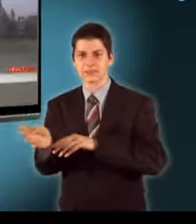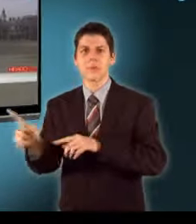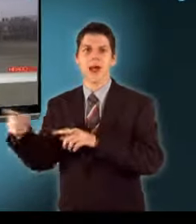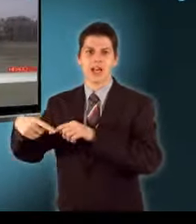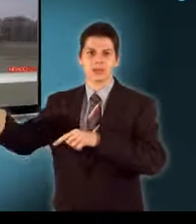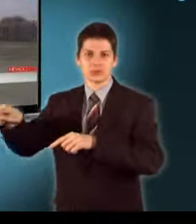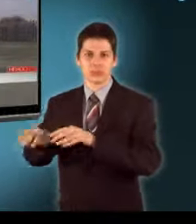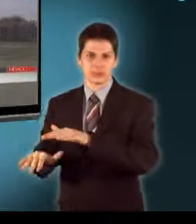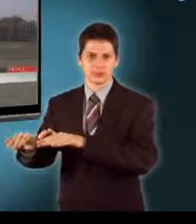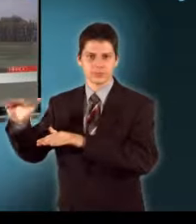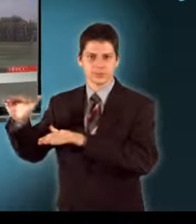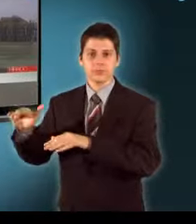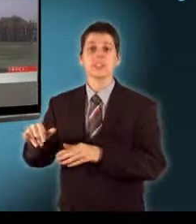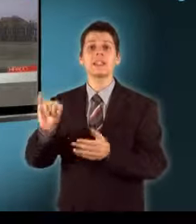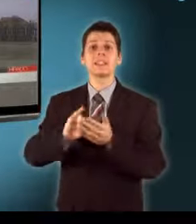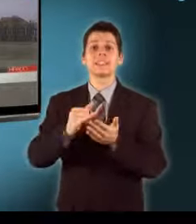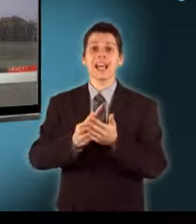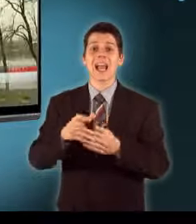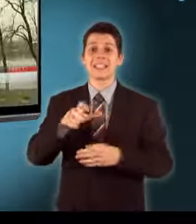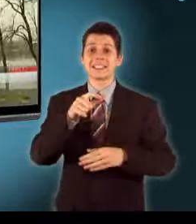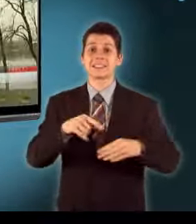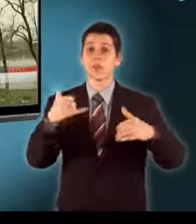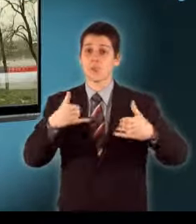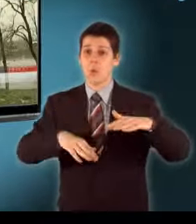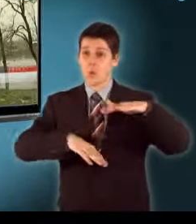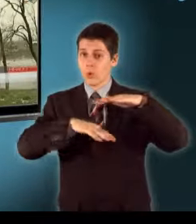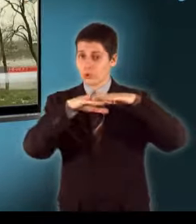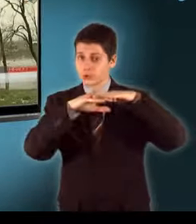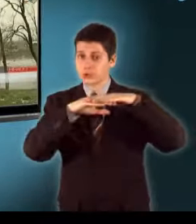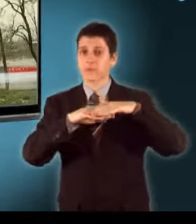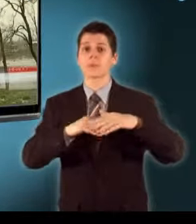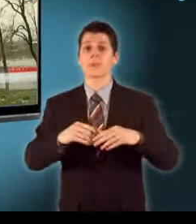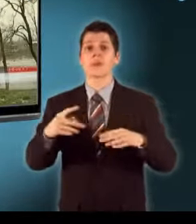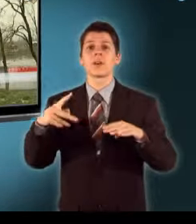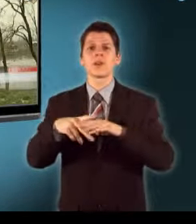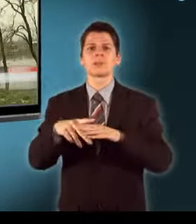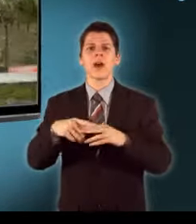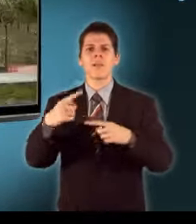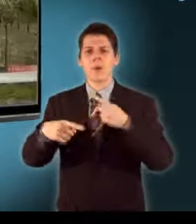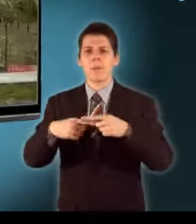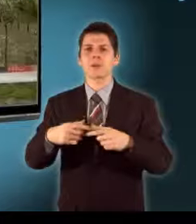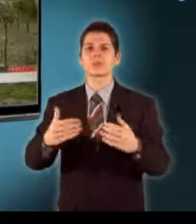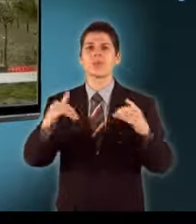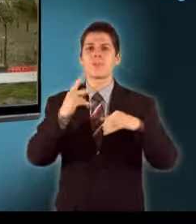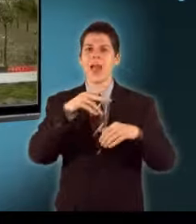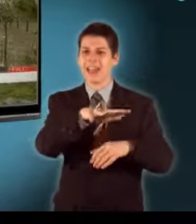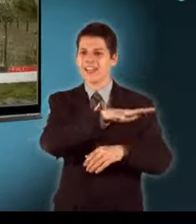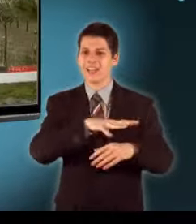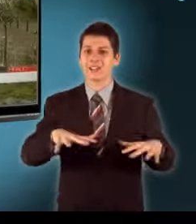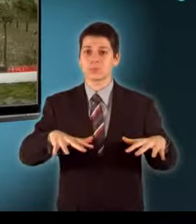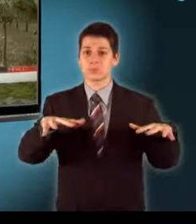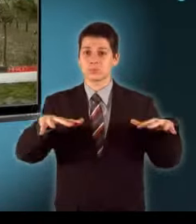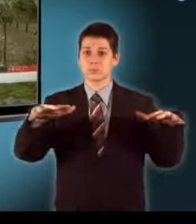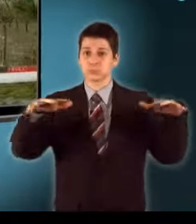A Tisza Szegednél ma tetőzik és a hármas körös is ma érél a legmagasabb vízszintet Közben folyamatosan nő a belvízzel elöntött